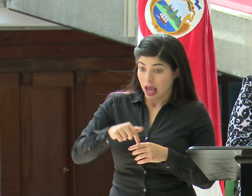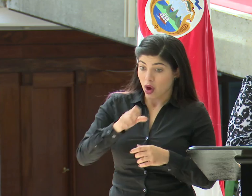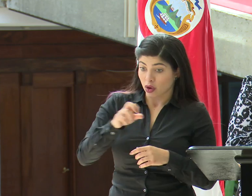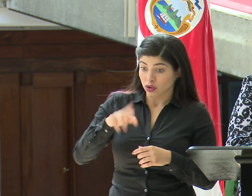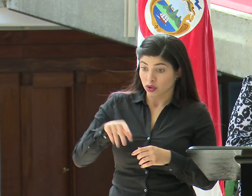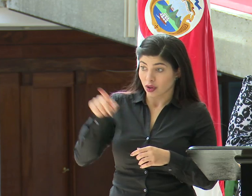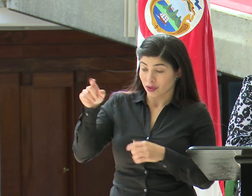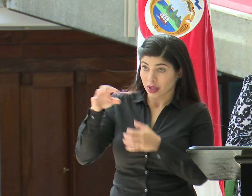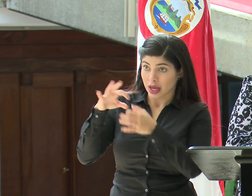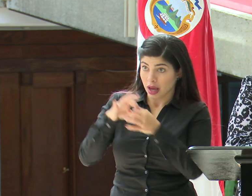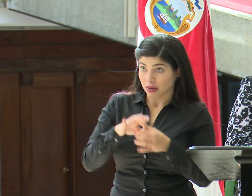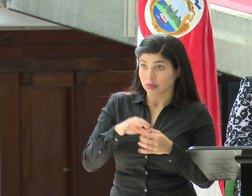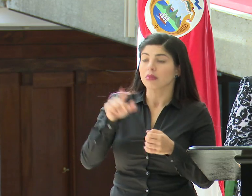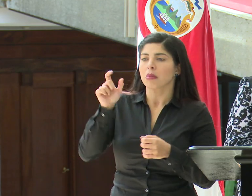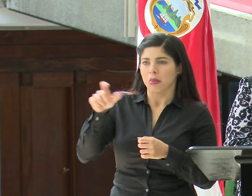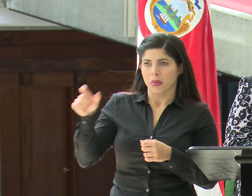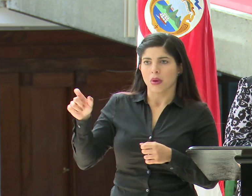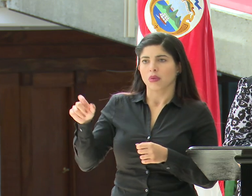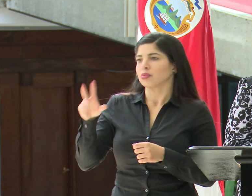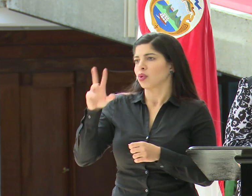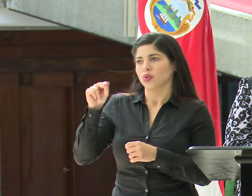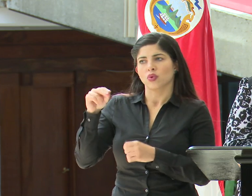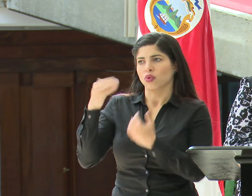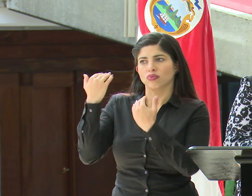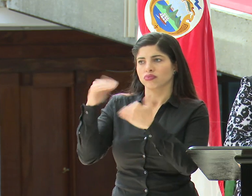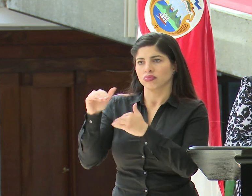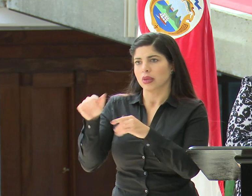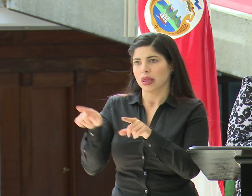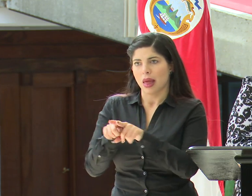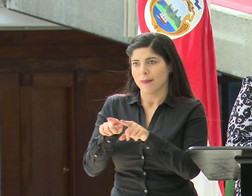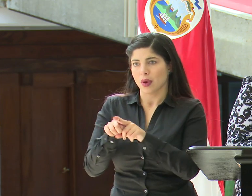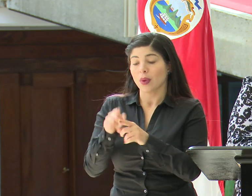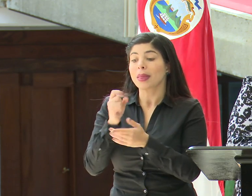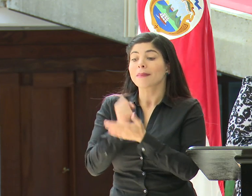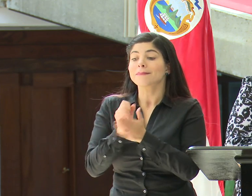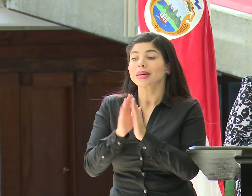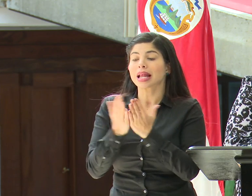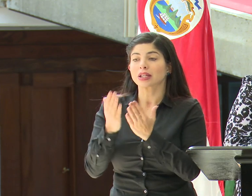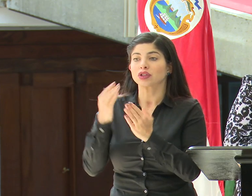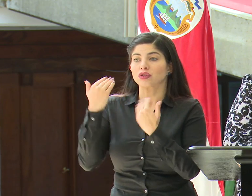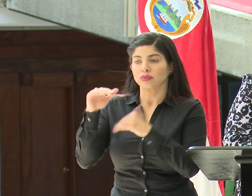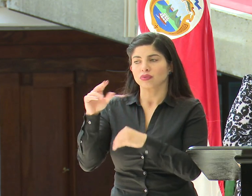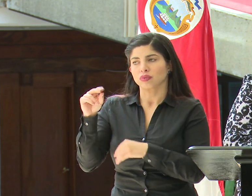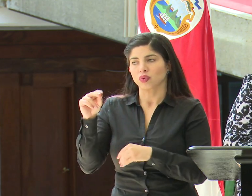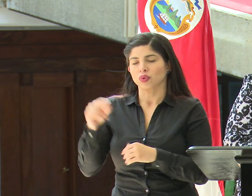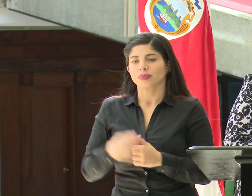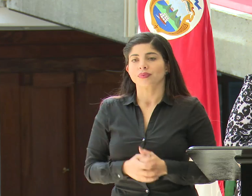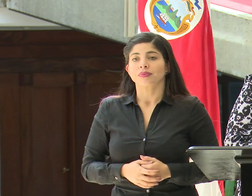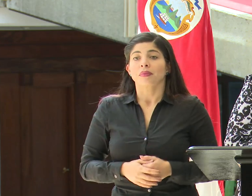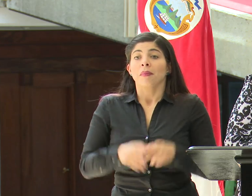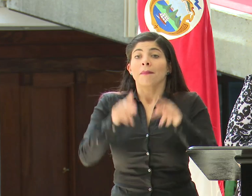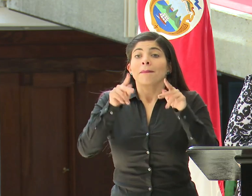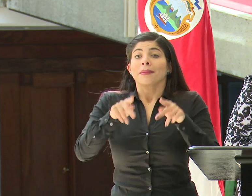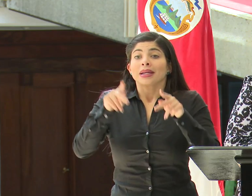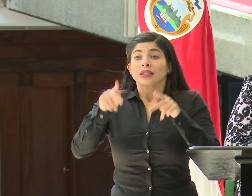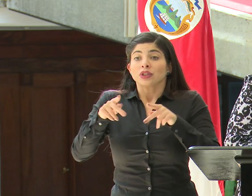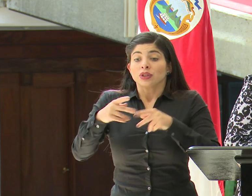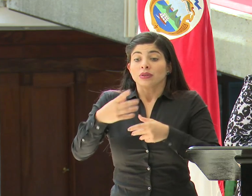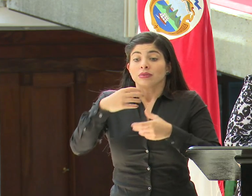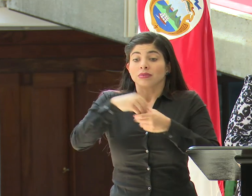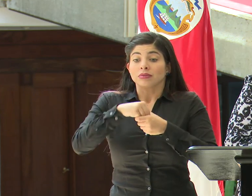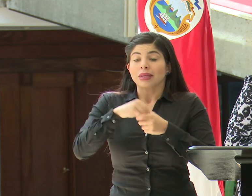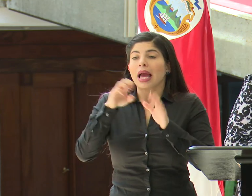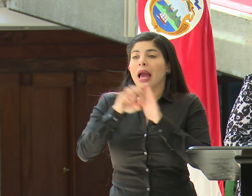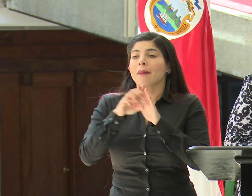Rica, a estas personas no se les va a aplicar la restricción migratoria. Las personas que formen parte de